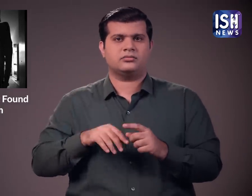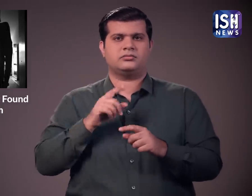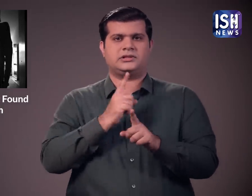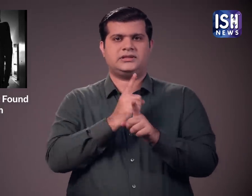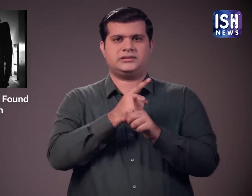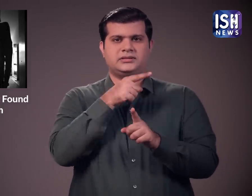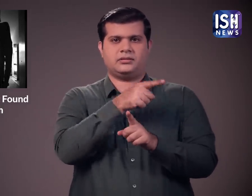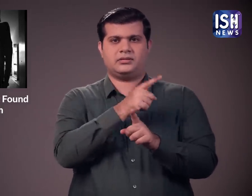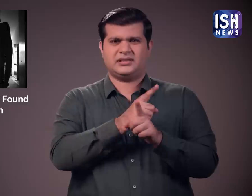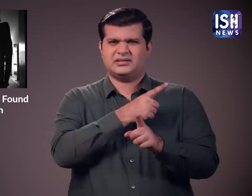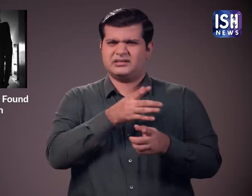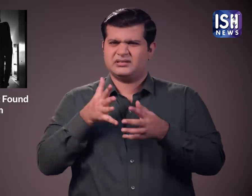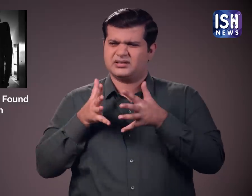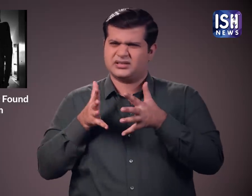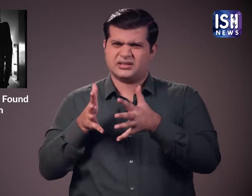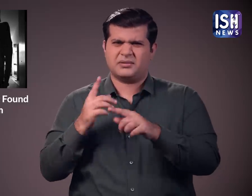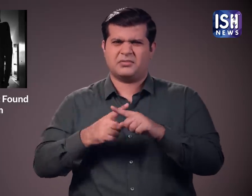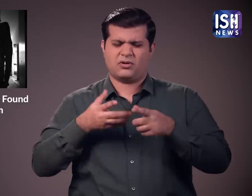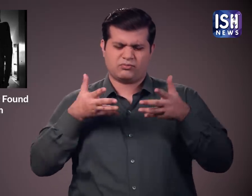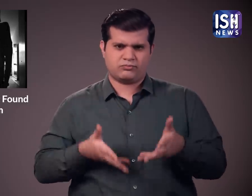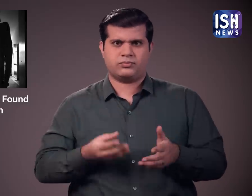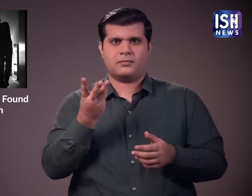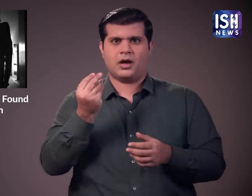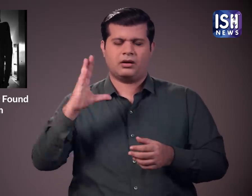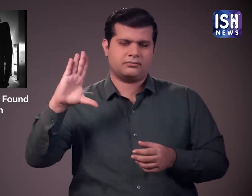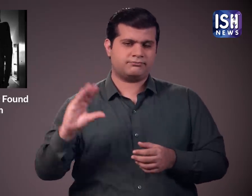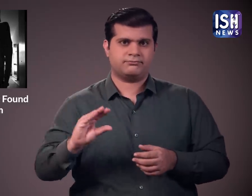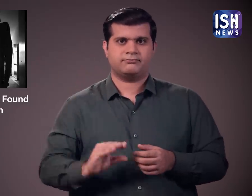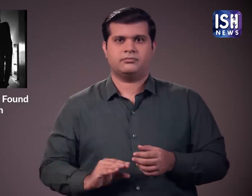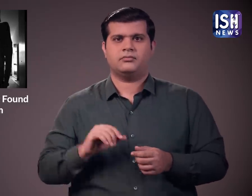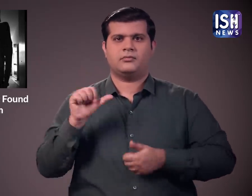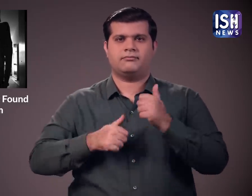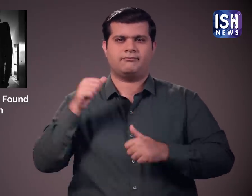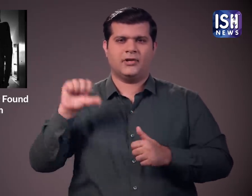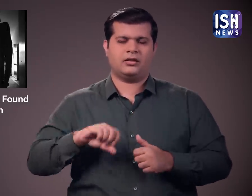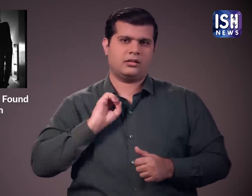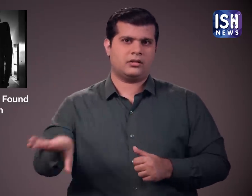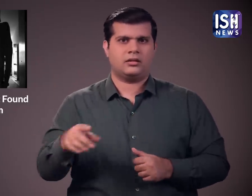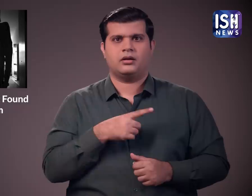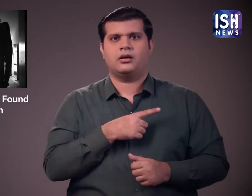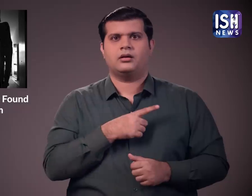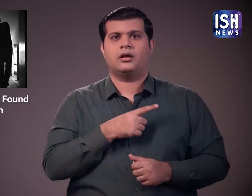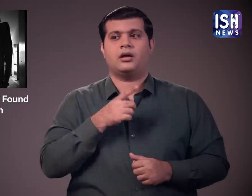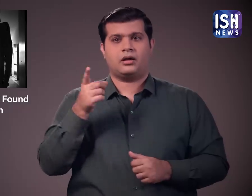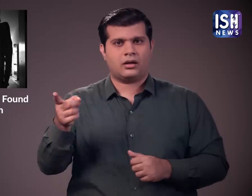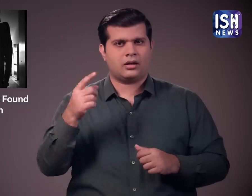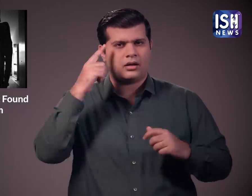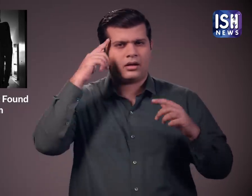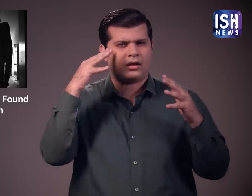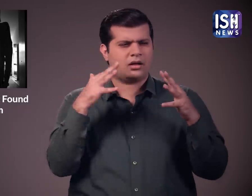उद्देशपूर्णा ढंग से विफल हो रही थी और शिक्षकों द्वारा प्रतादित की गई थी। वह तनाओ में थी इसलिए